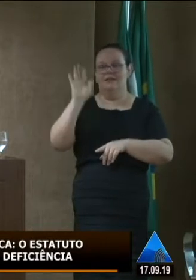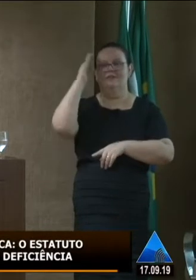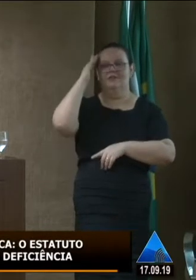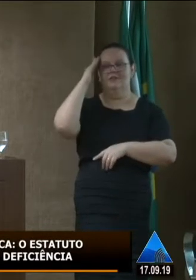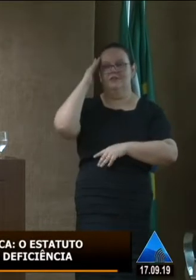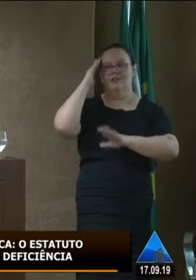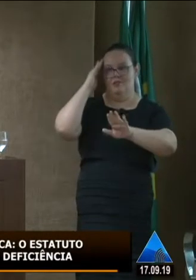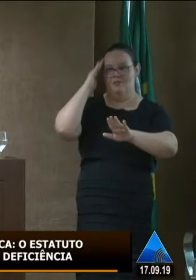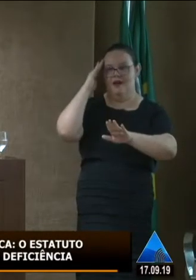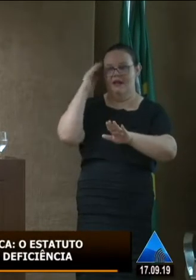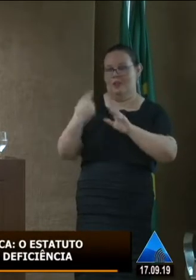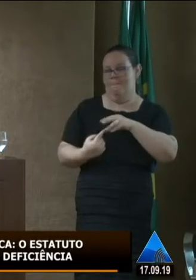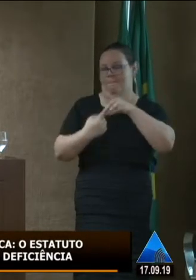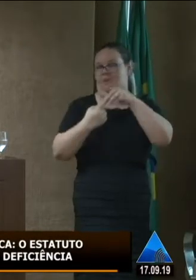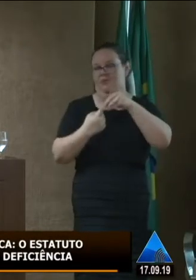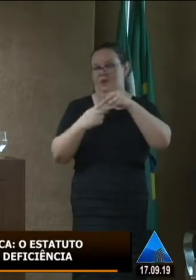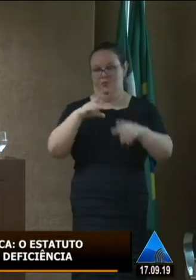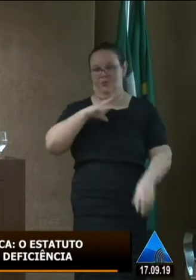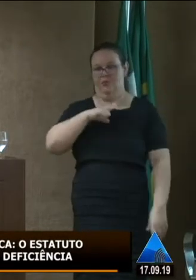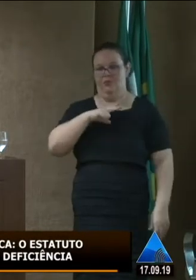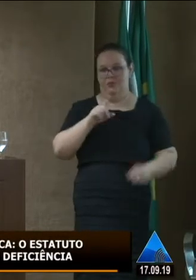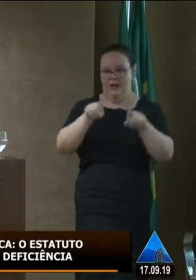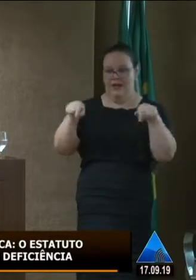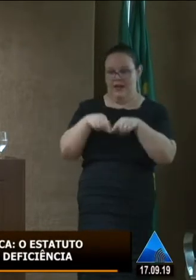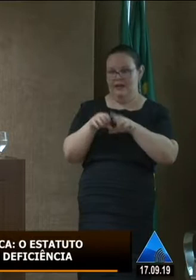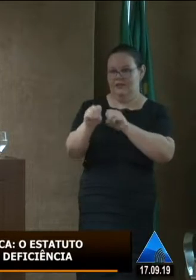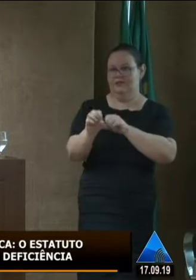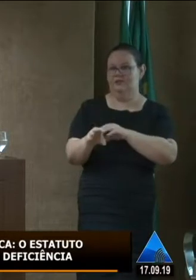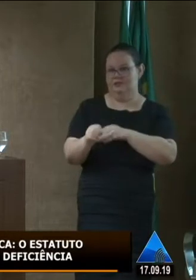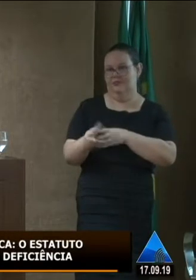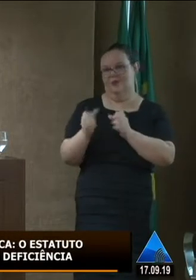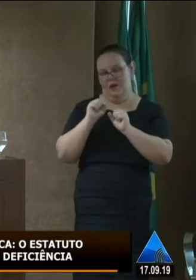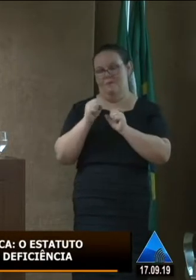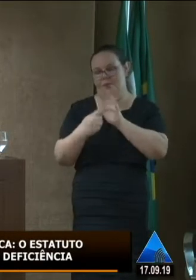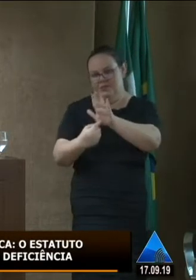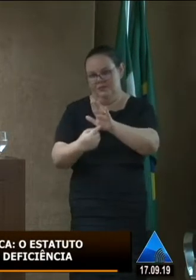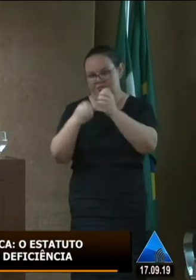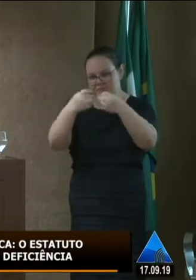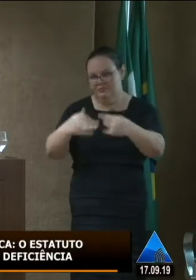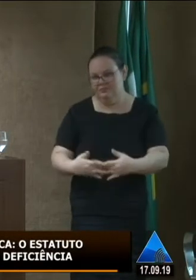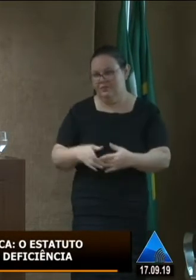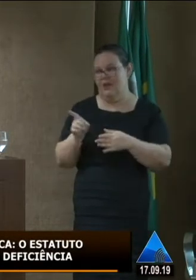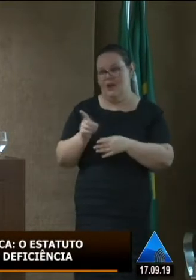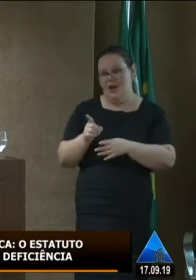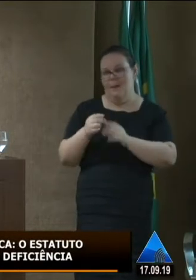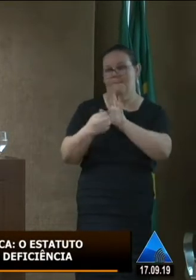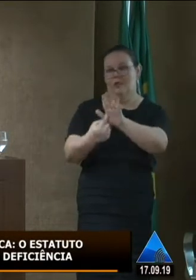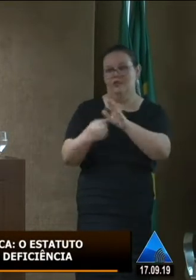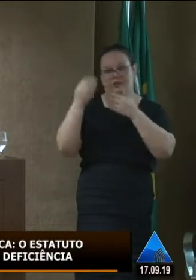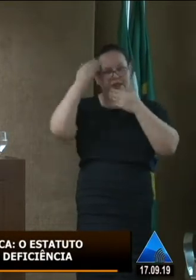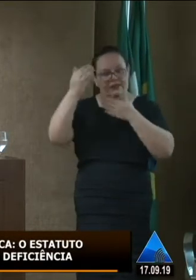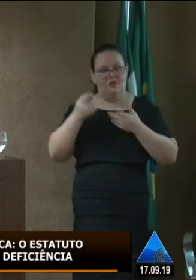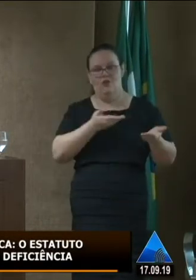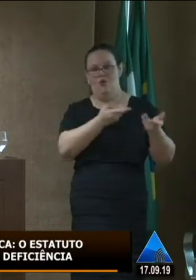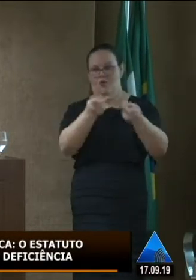apontamentos muito individuais, não é daquilo que a área da educação do ponto de vista federal pode trazer, o nosso papel aqui é apenas agradecer o